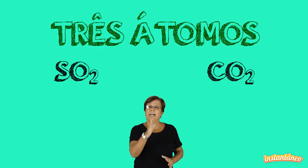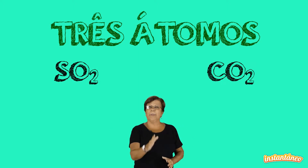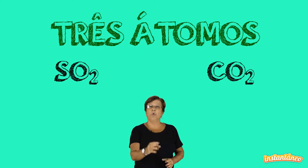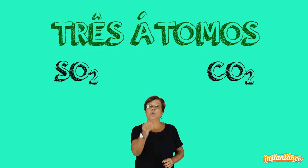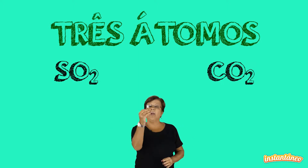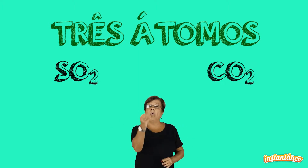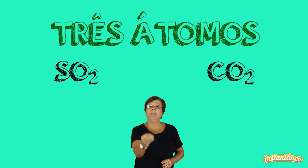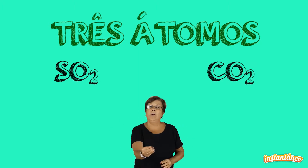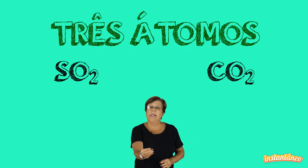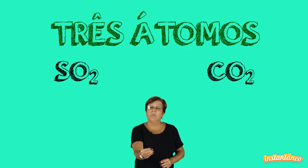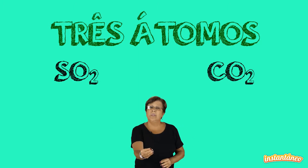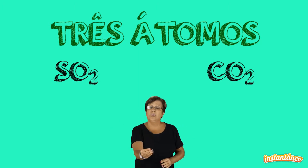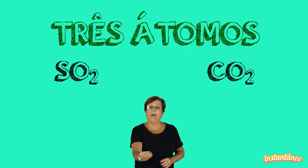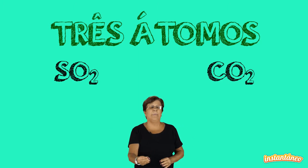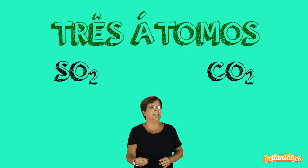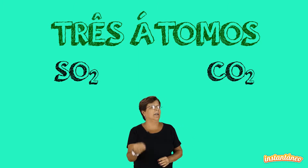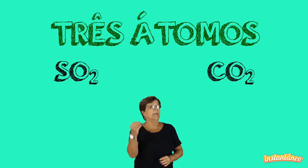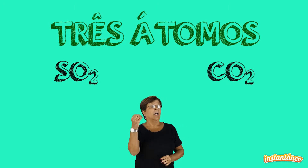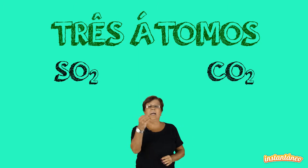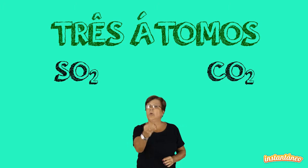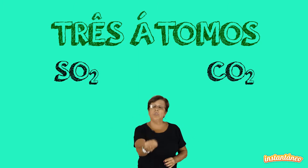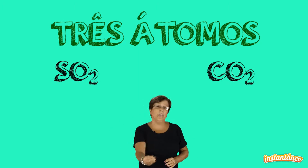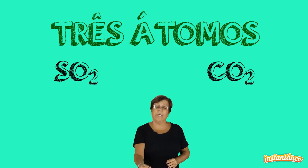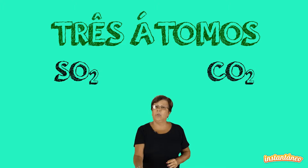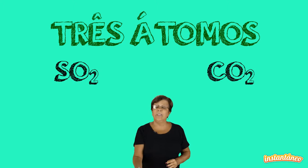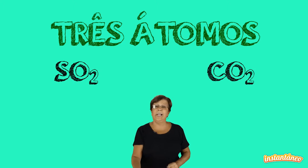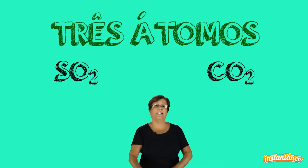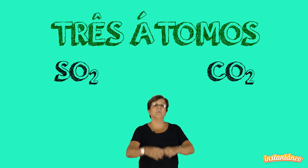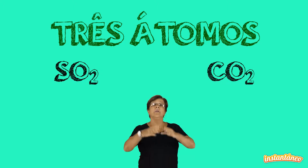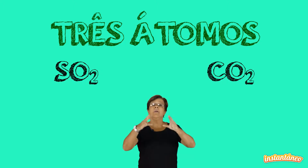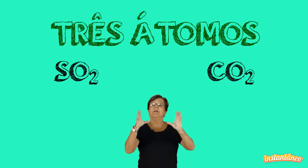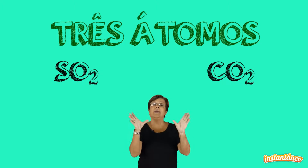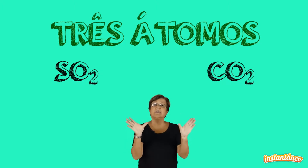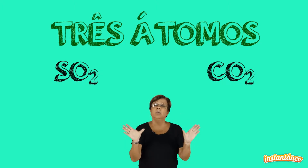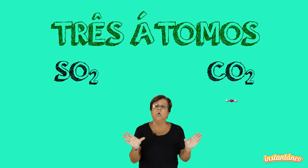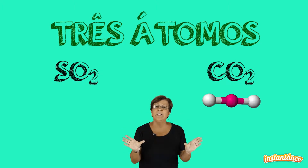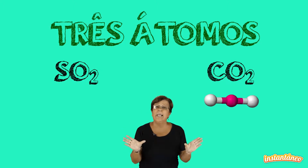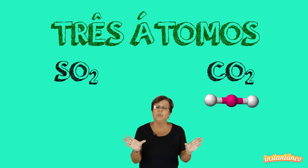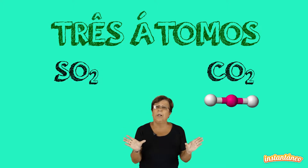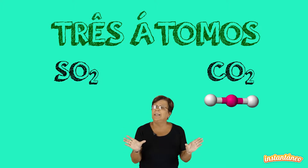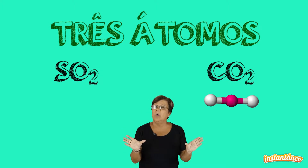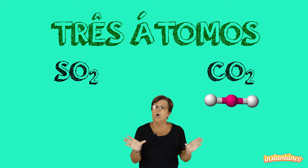carbono, tem quatro elétrons na última camada, cada oxigênio quer dois elétrons, liga-se com dois elétrons para cada O,